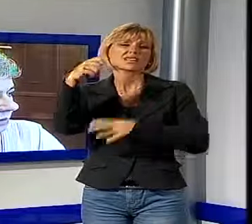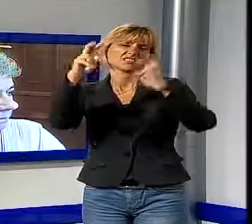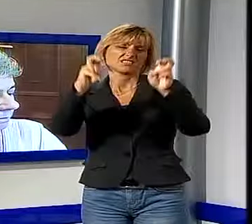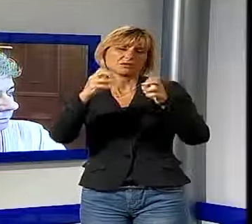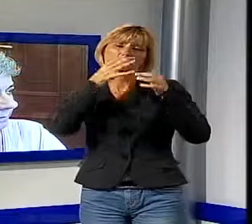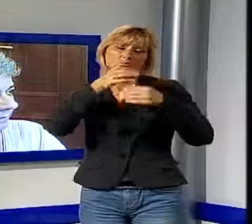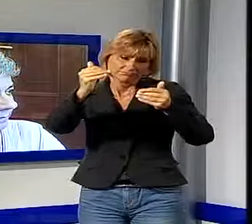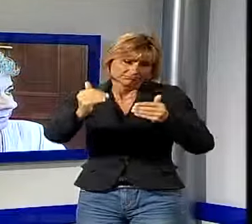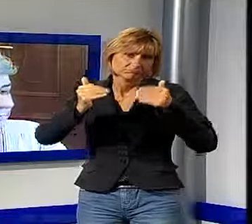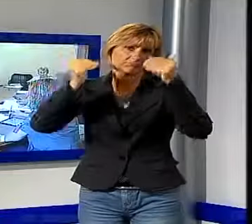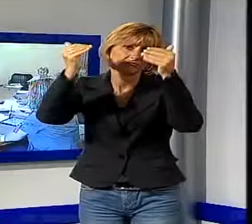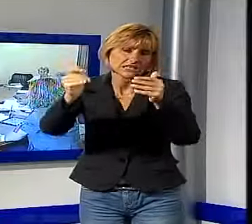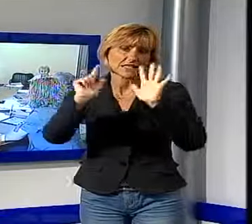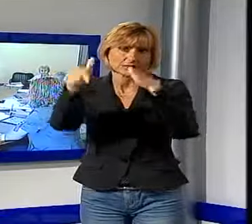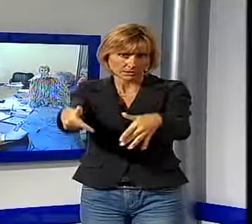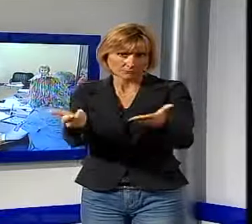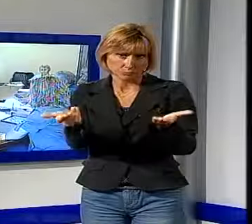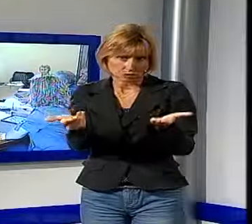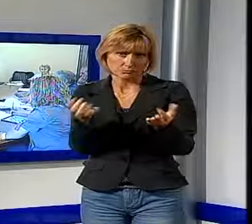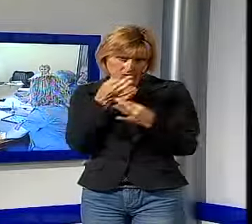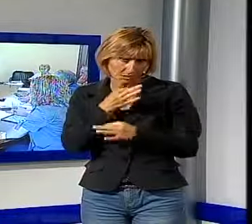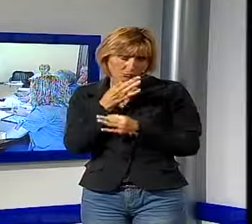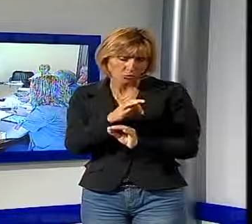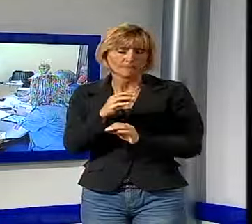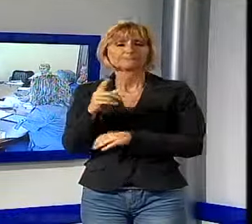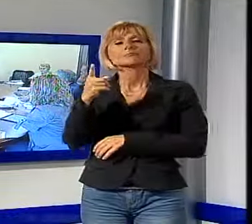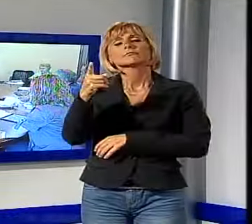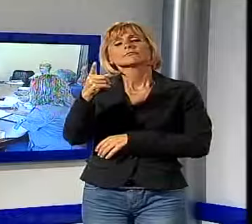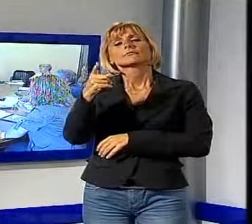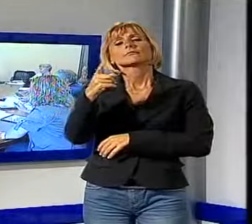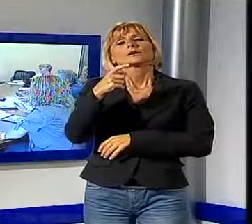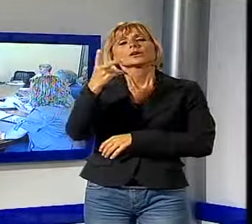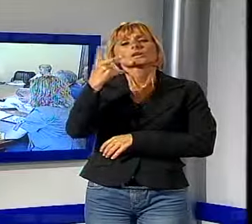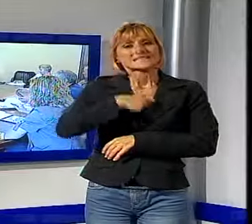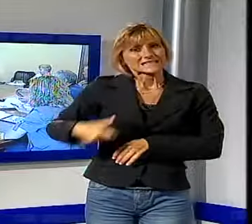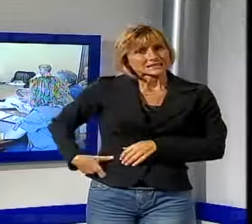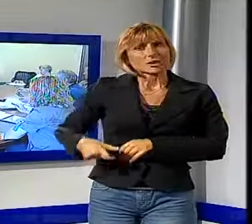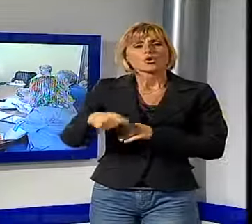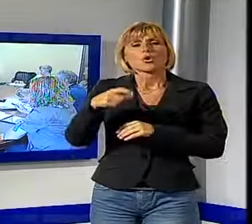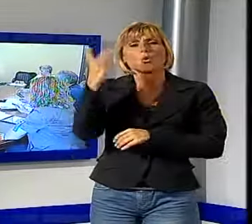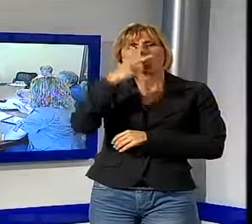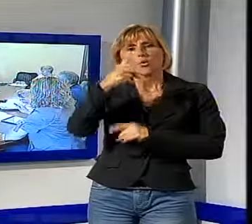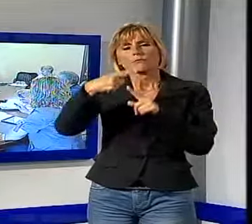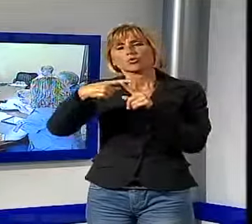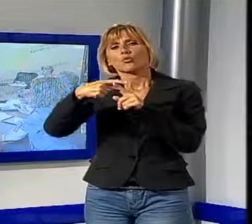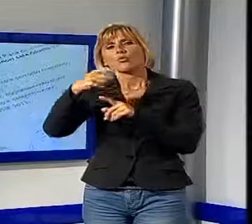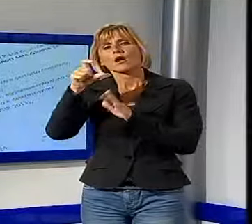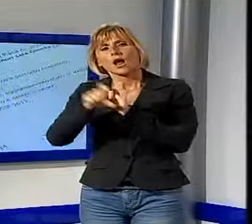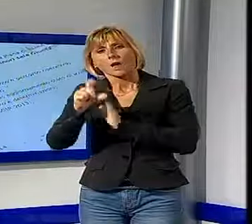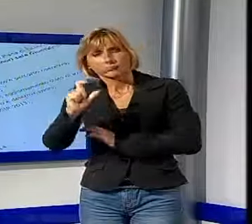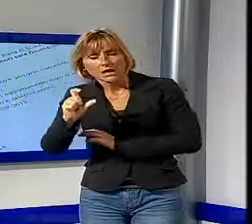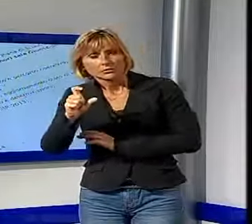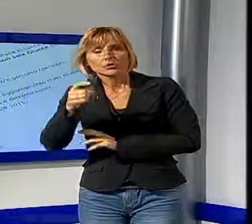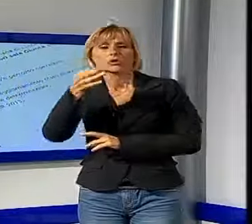affrontato la prossima settimana. Il sindaco di Capannori, Luca Menesini, presidente in pectore, aveva convocato la conferenza per